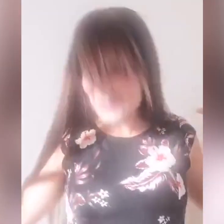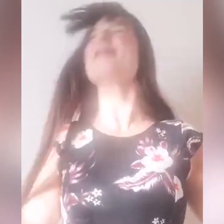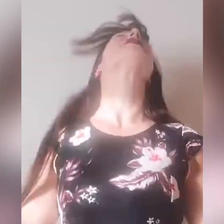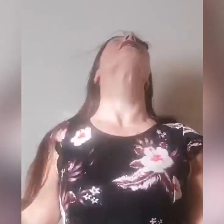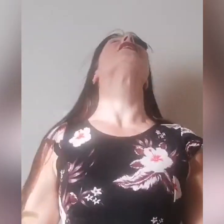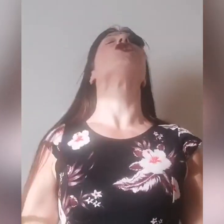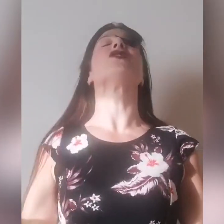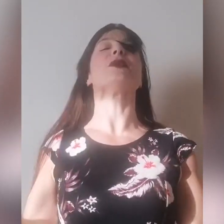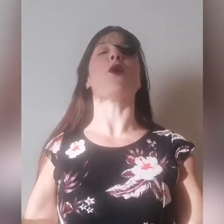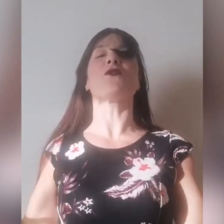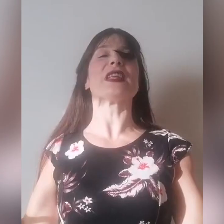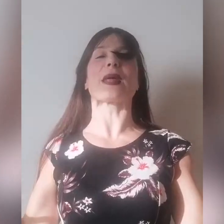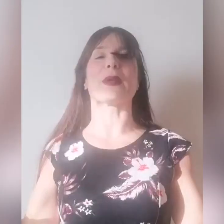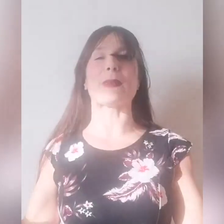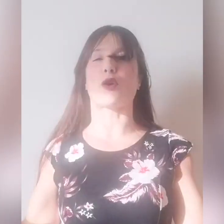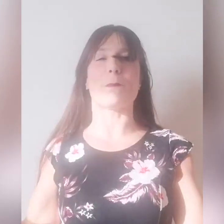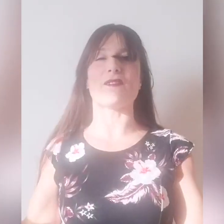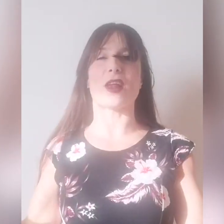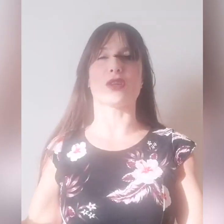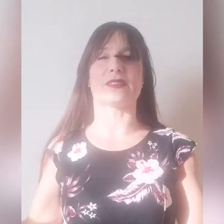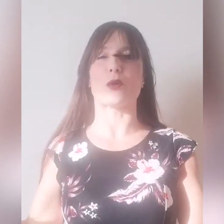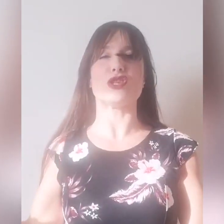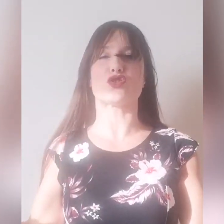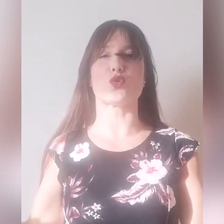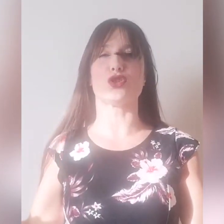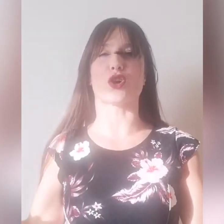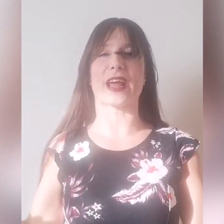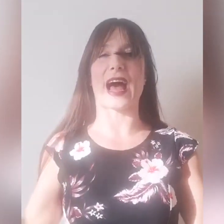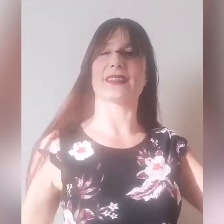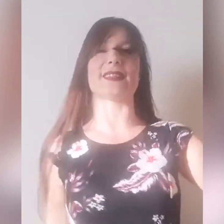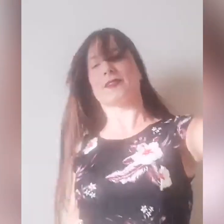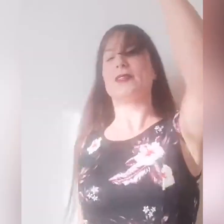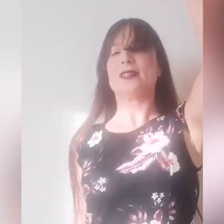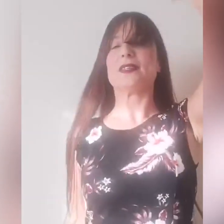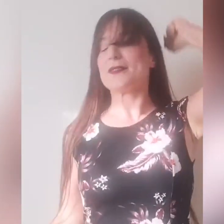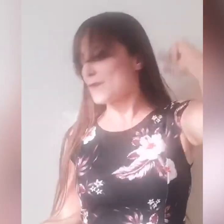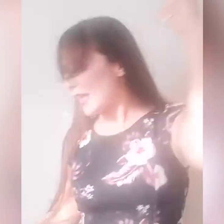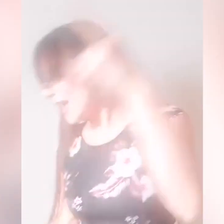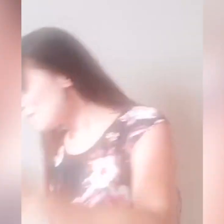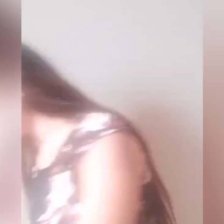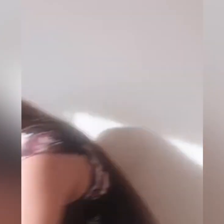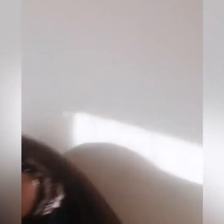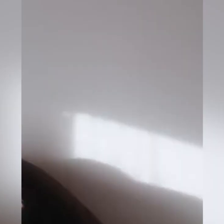Non si può finire prima con Pallarotti, è un insulto ragazzi! E vai!